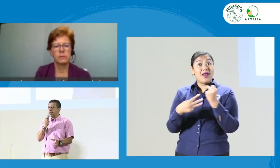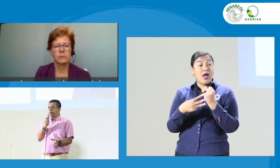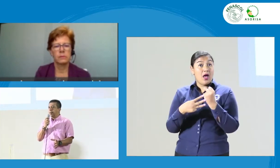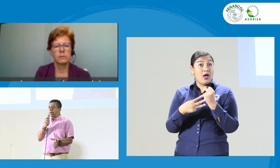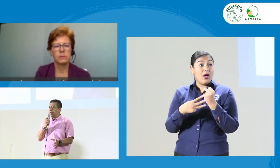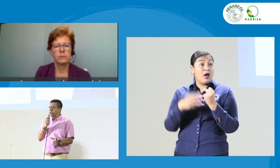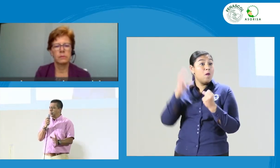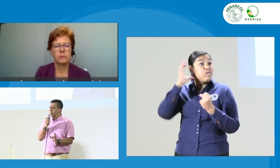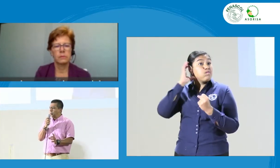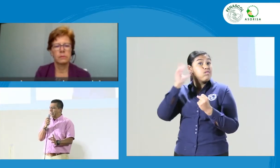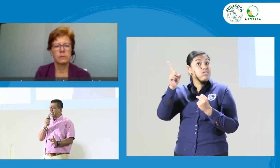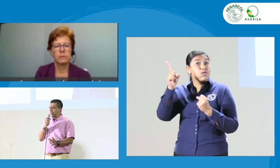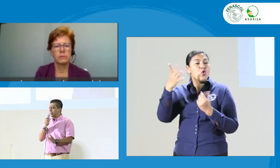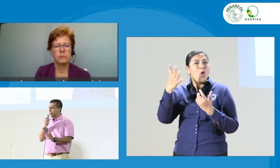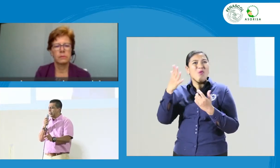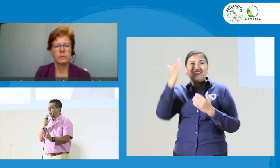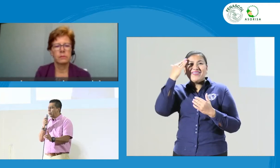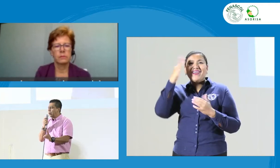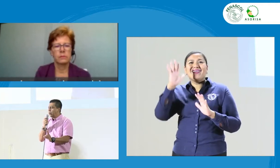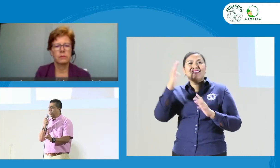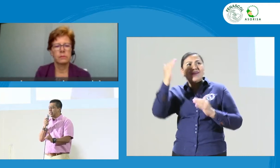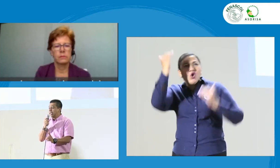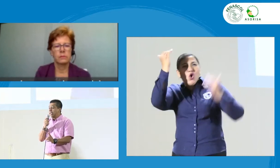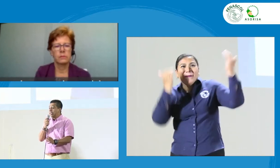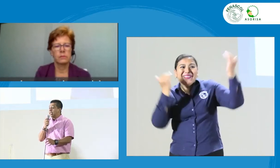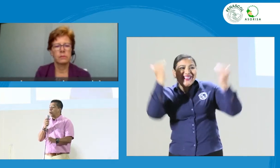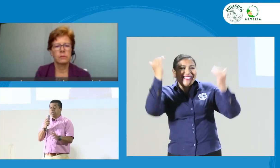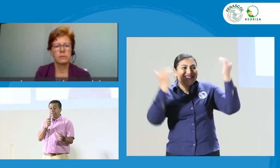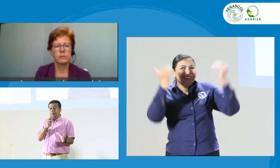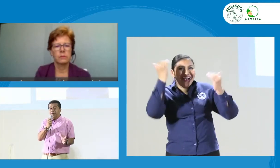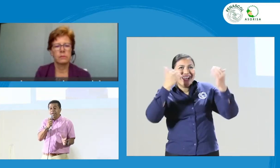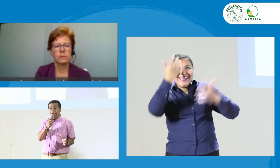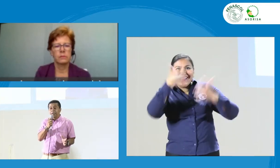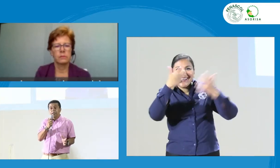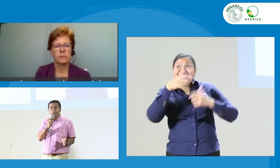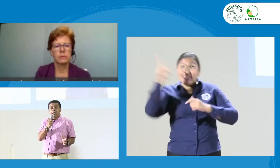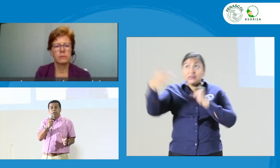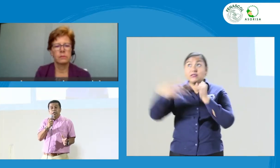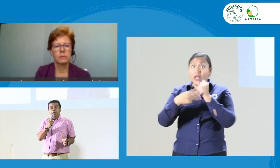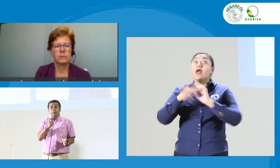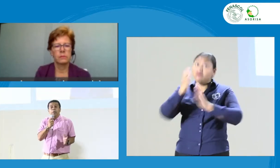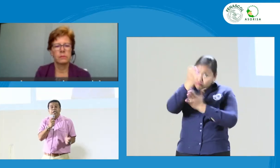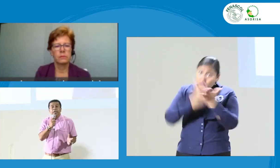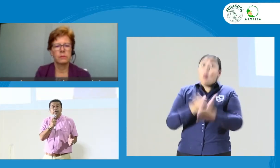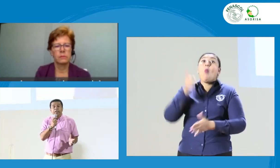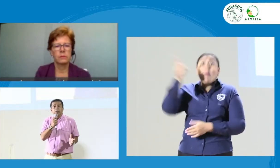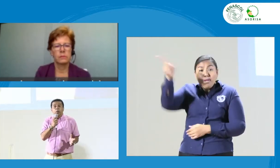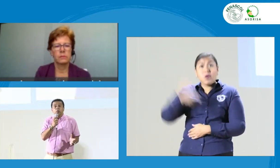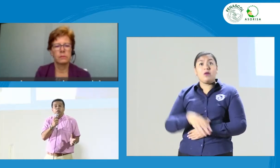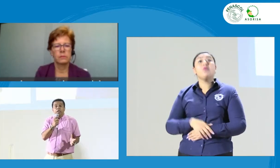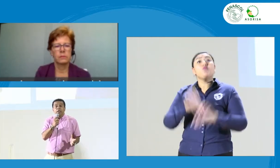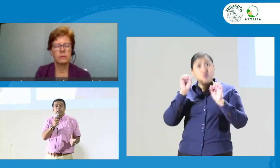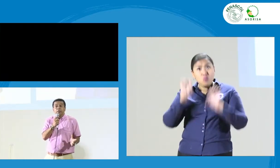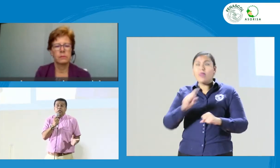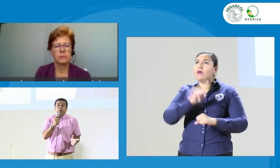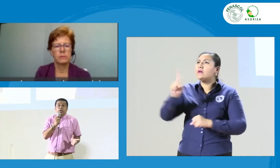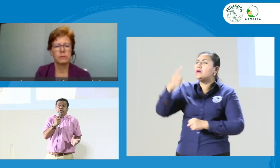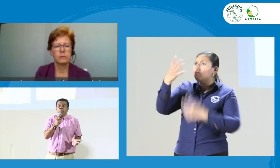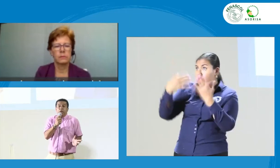programa de valoración por competencias, estoy equivocado como es, y lo certifica? Y pueden tener esa oportunidad.